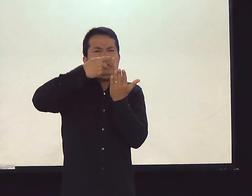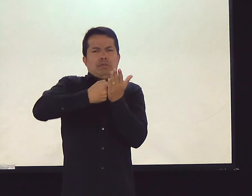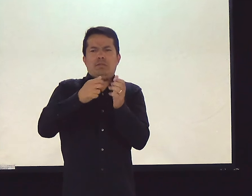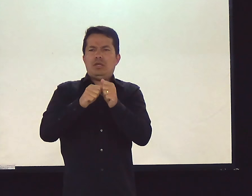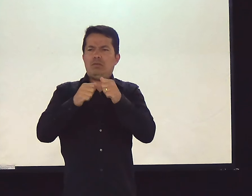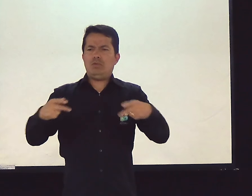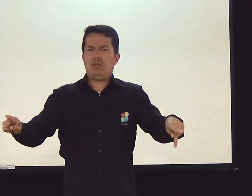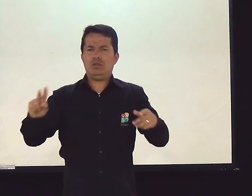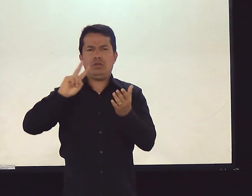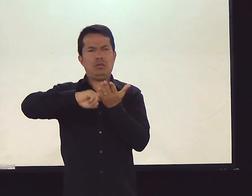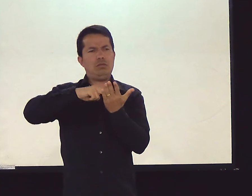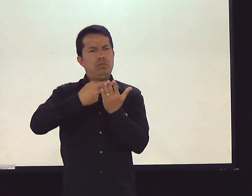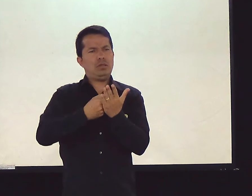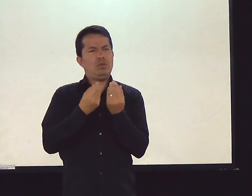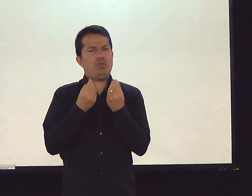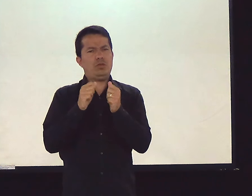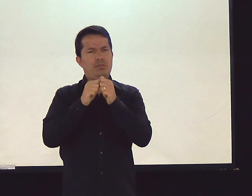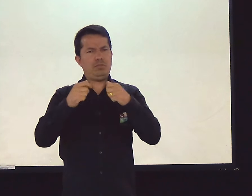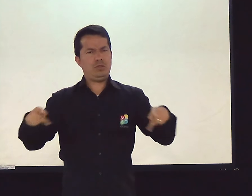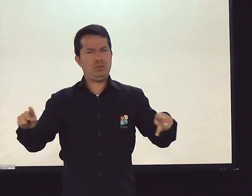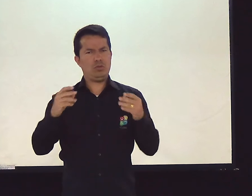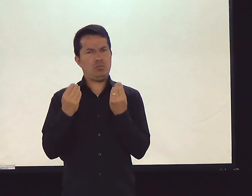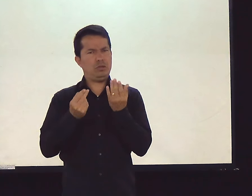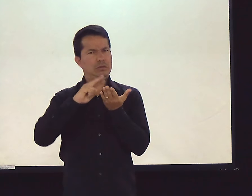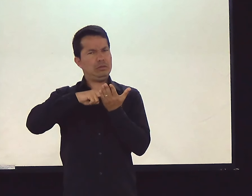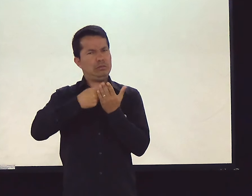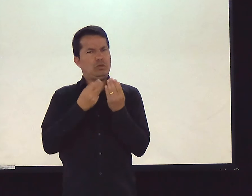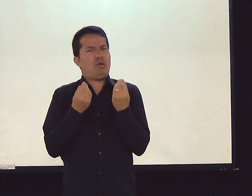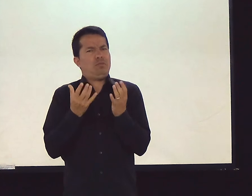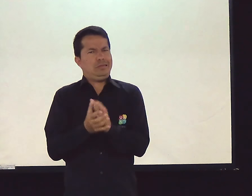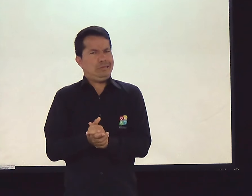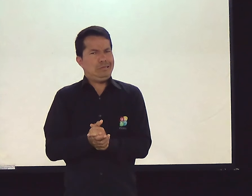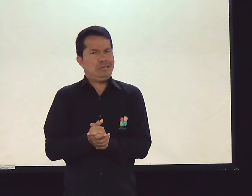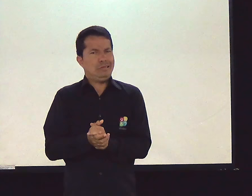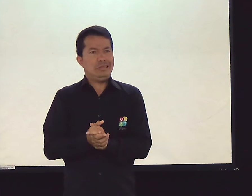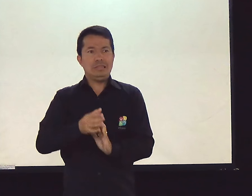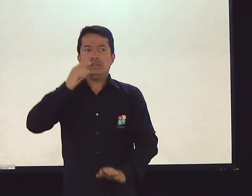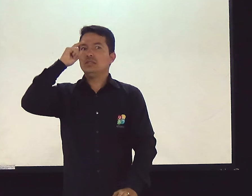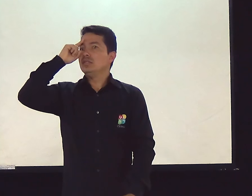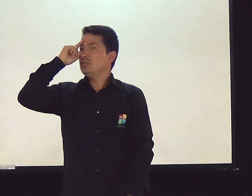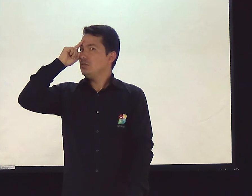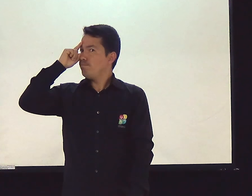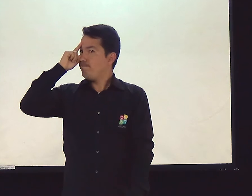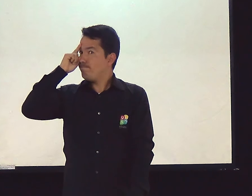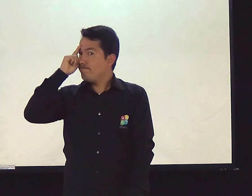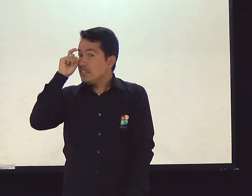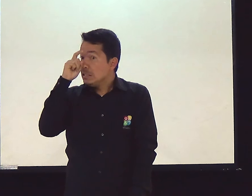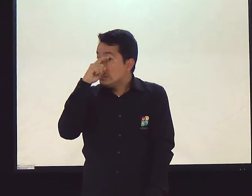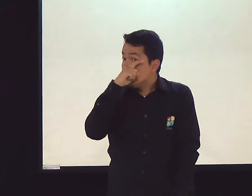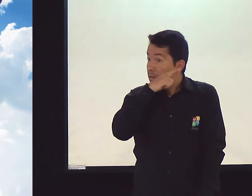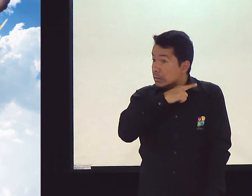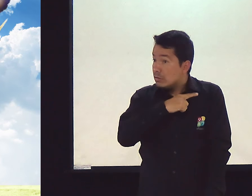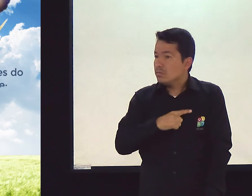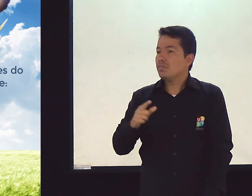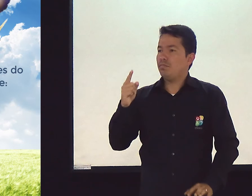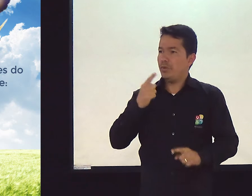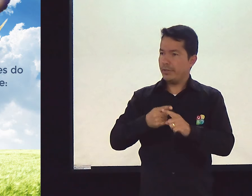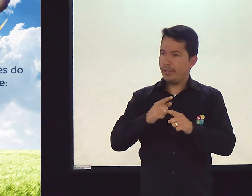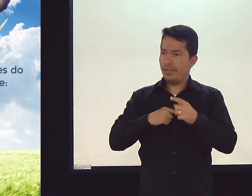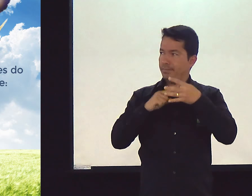Mas como que você traduz apocalipse? Como é que você entende essa coisa de metáfora? Realmente, é uma coisa complicada.